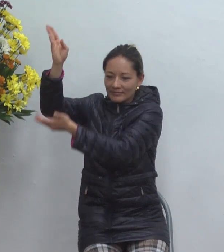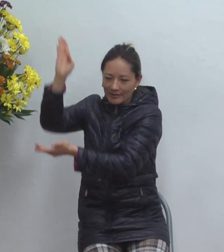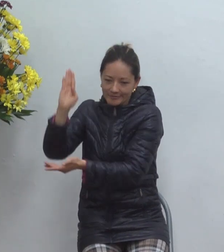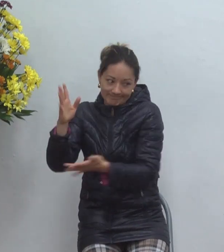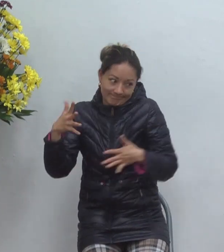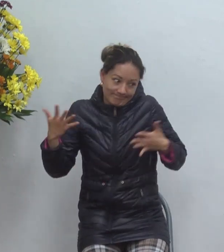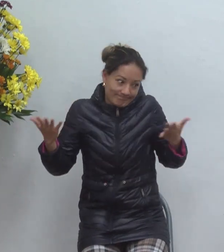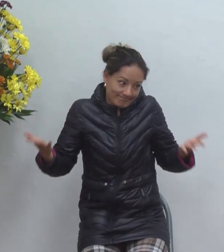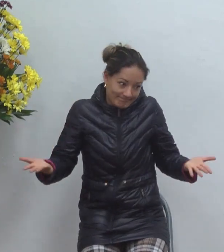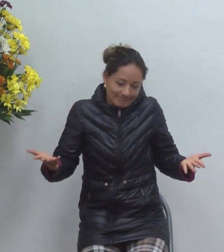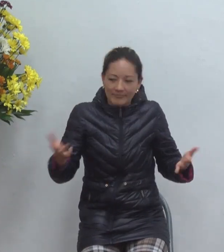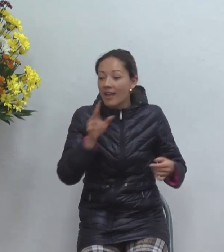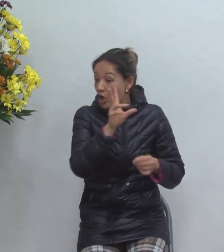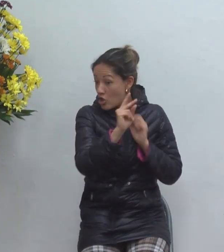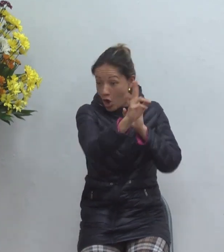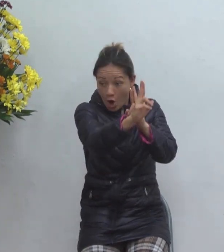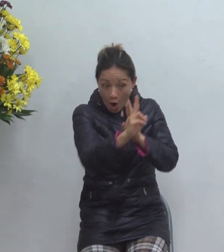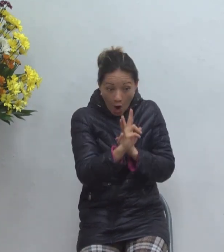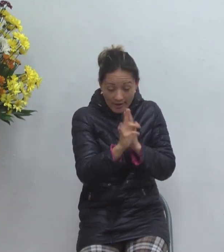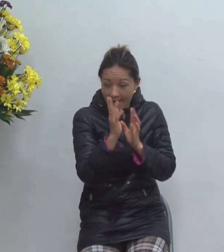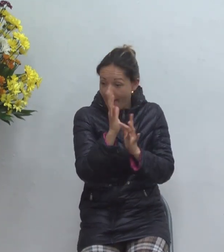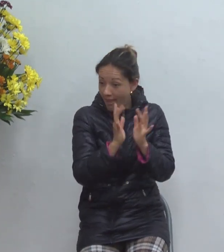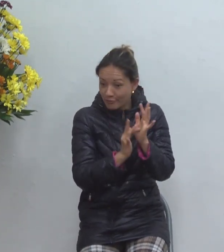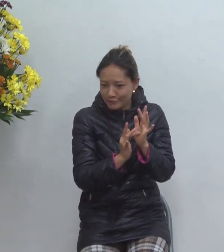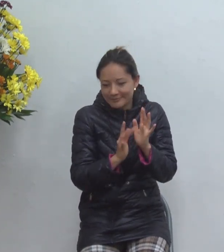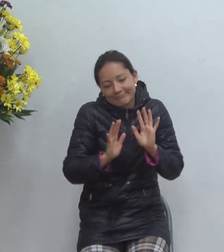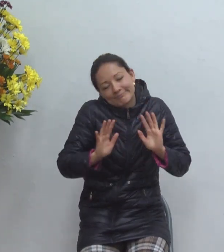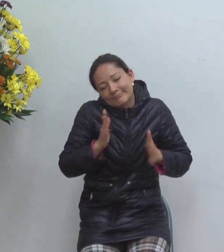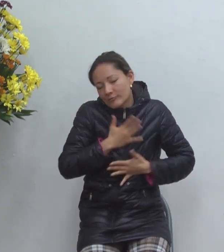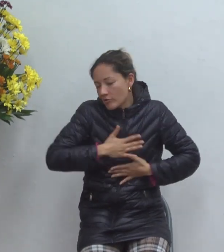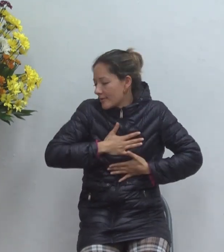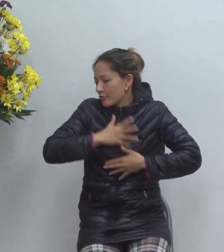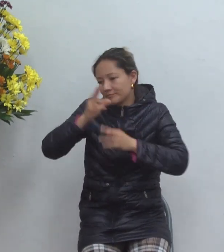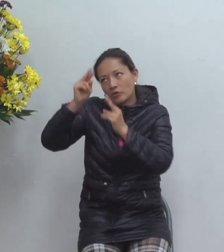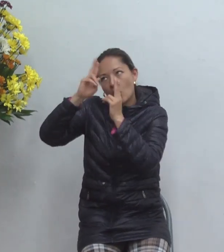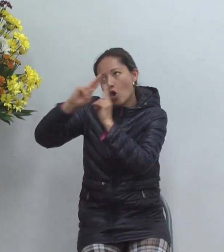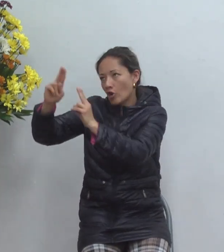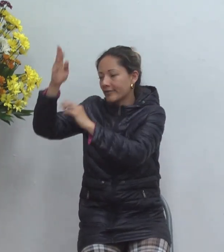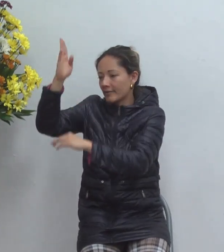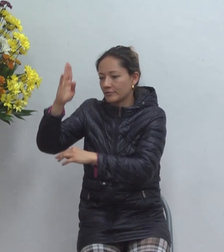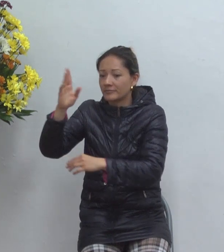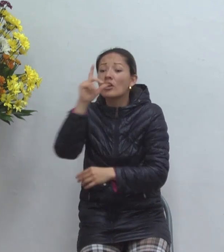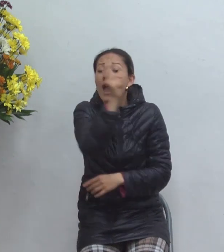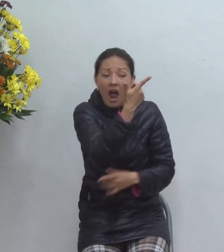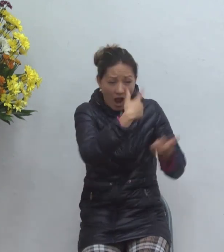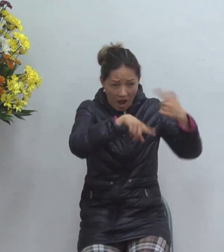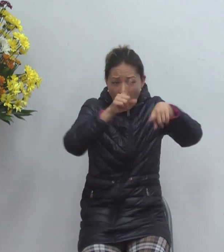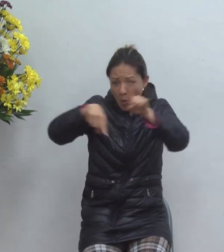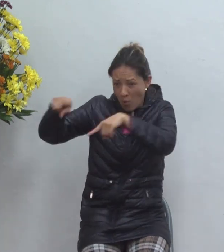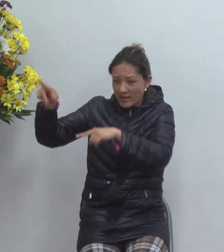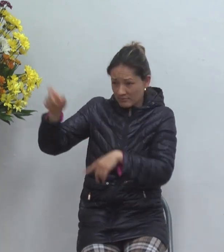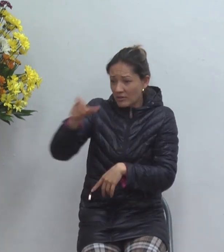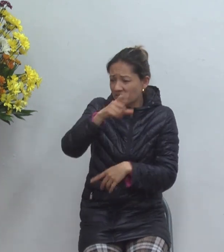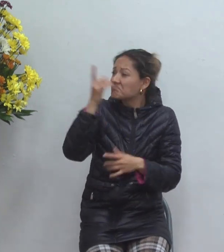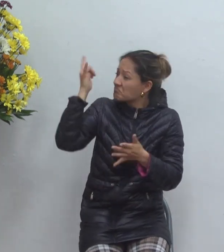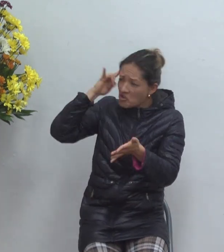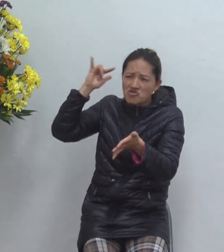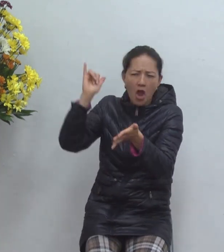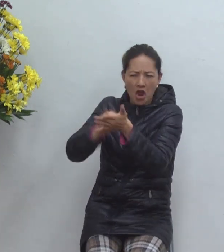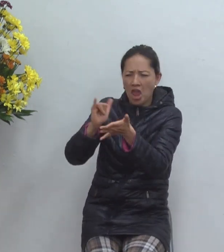no honra al padre que le envió a mí me encanta a Dios pero Jesús no me hable no yo con Dios sí Jehová Jehová pero Jesús